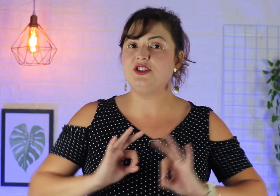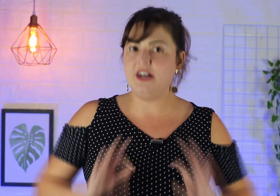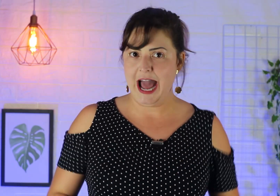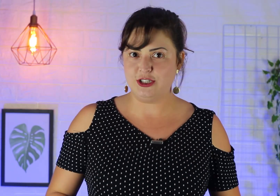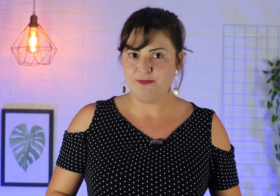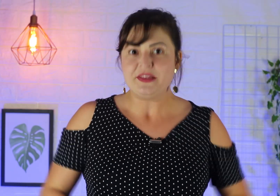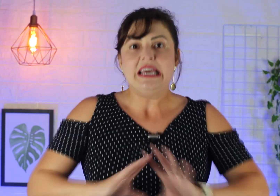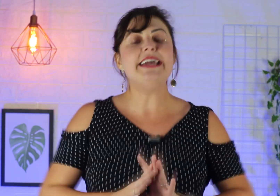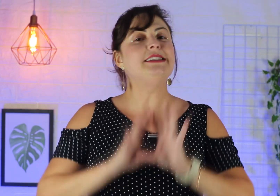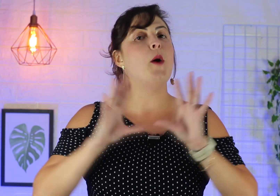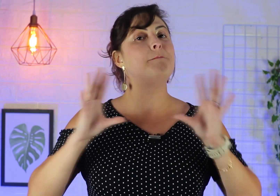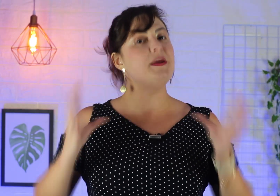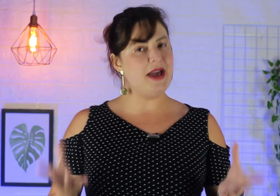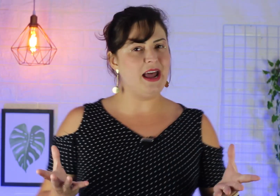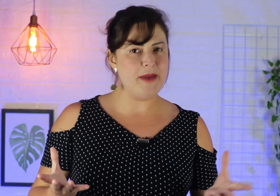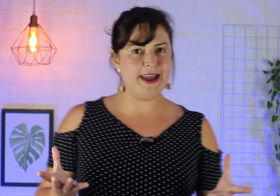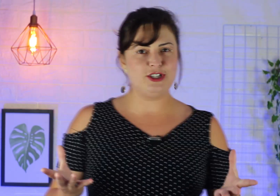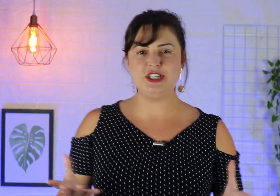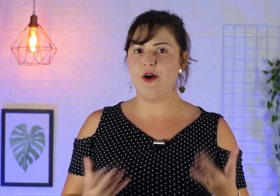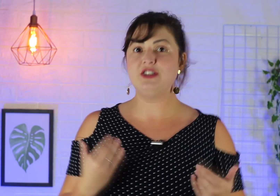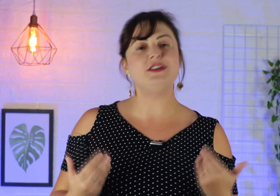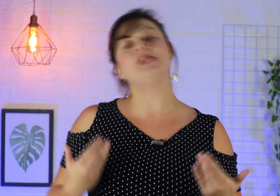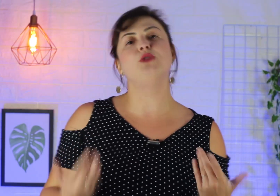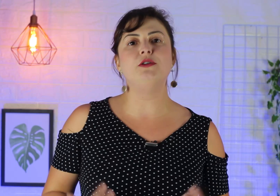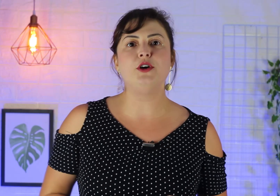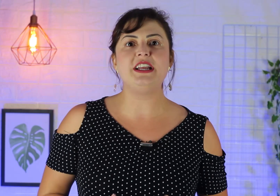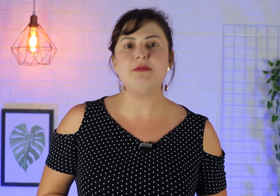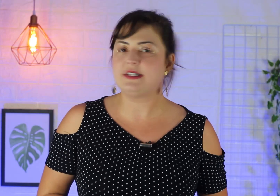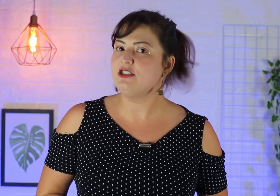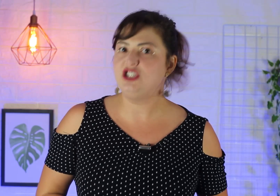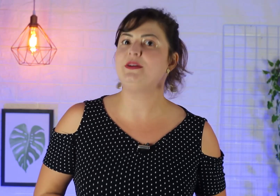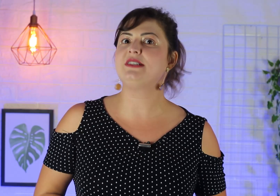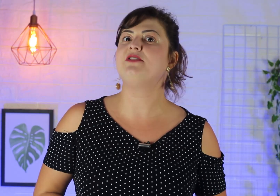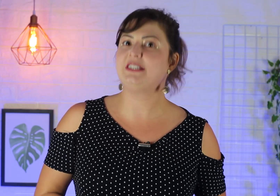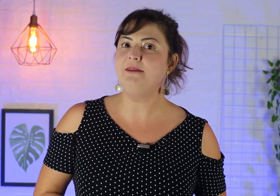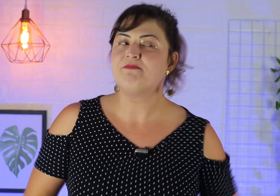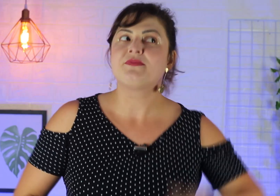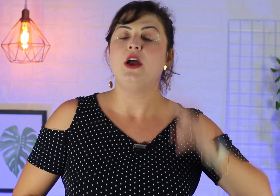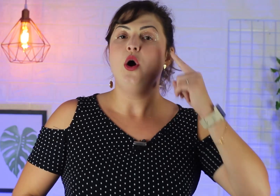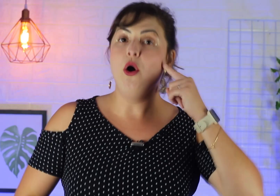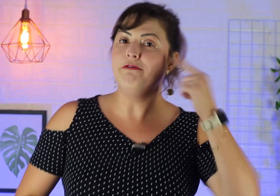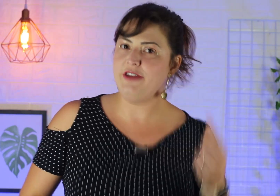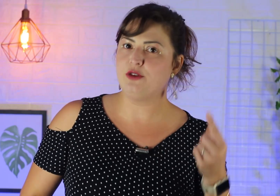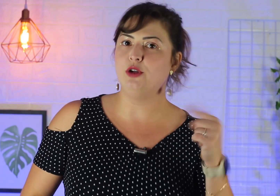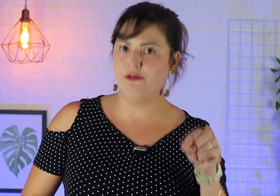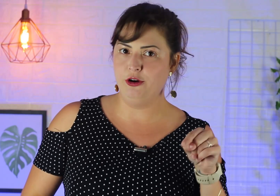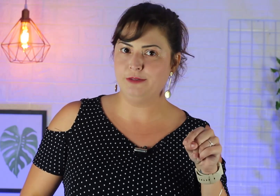de verdade. Então, primeiramente, na hora de fazer um louvor em Libras, o a gente precisa fazer? Ouvir o louvor,